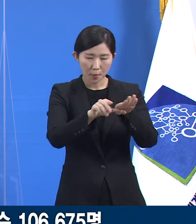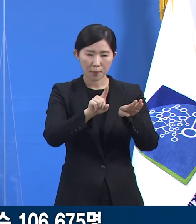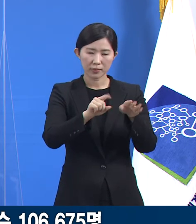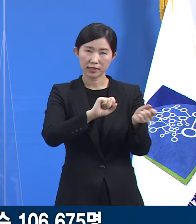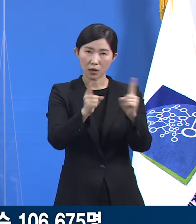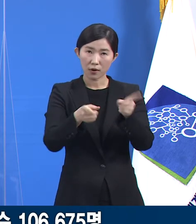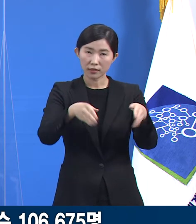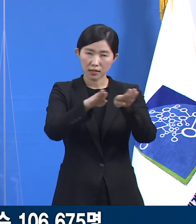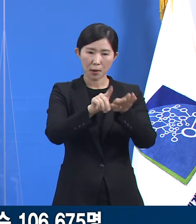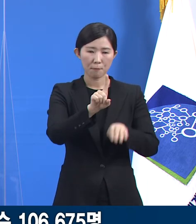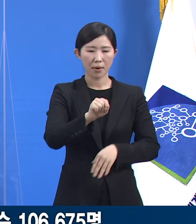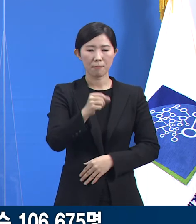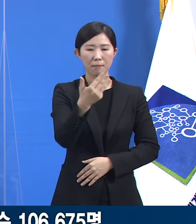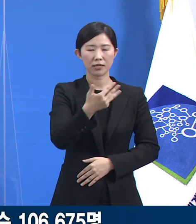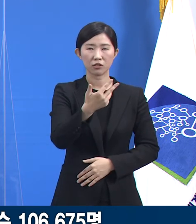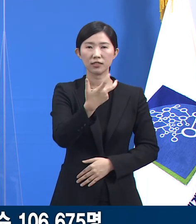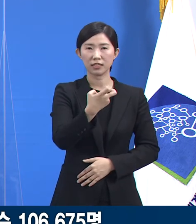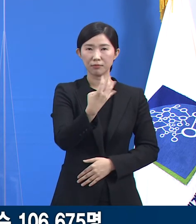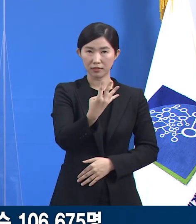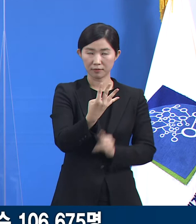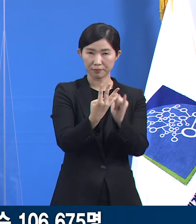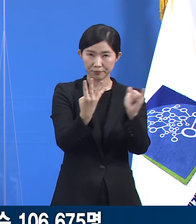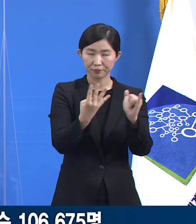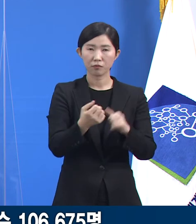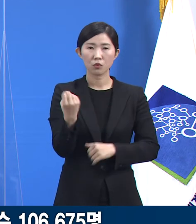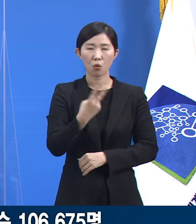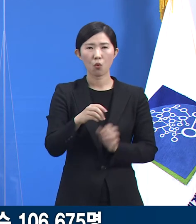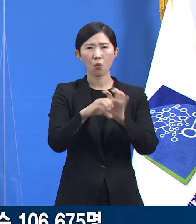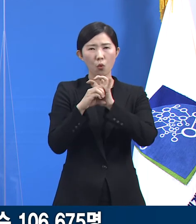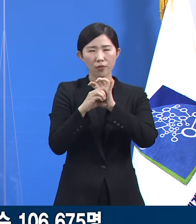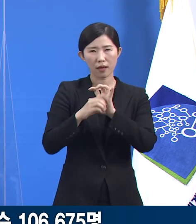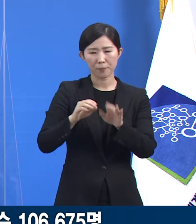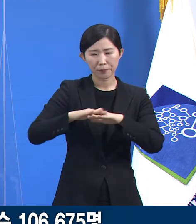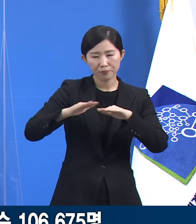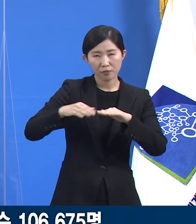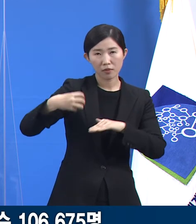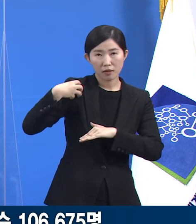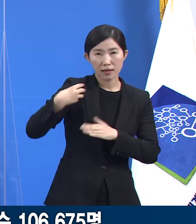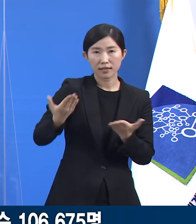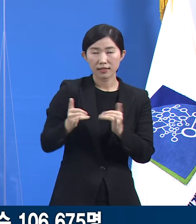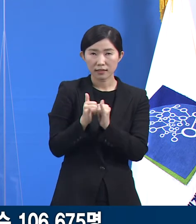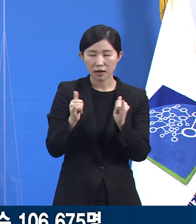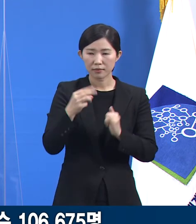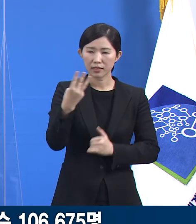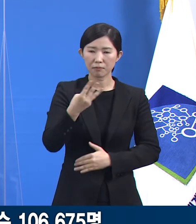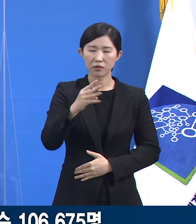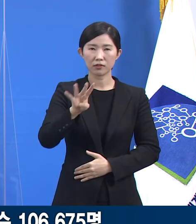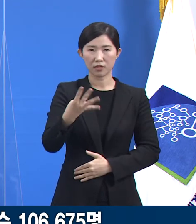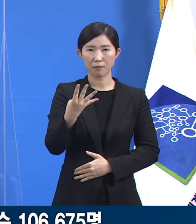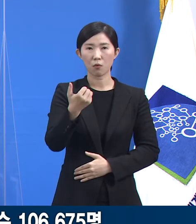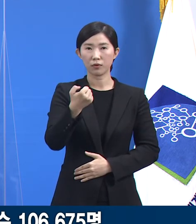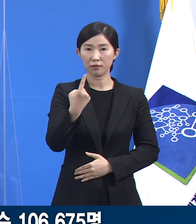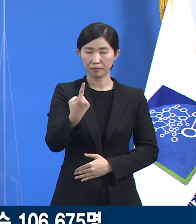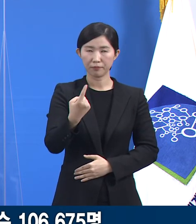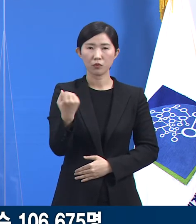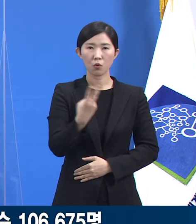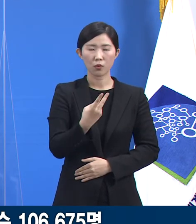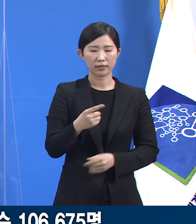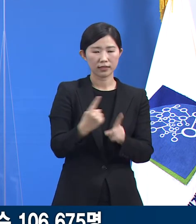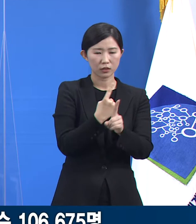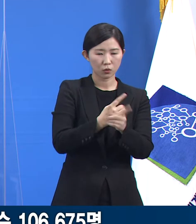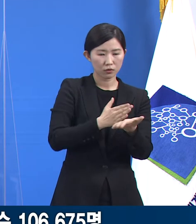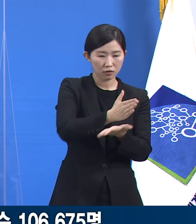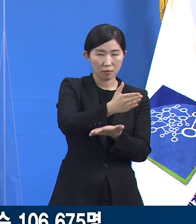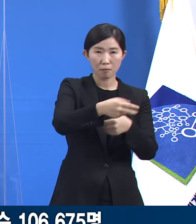8,074명 코로나 1차 대응요원 3,451명 코로나 치료 전담병원 1